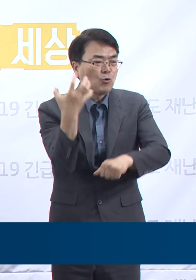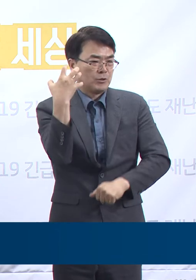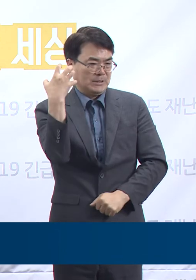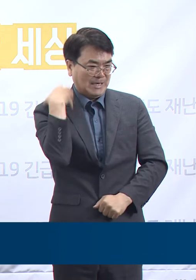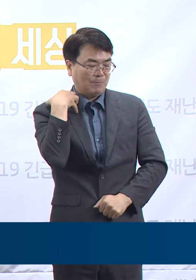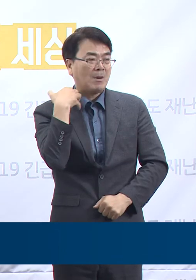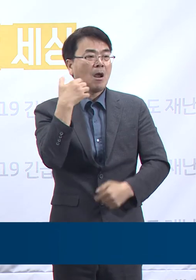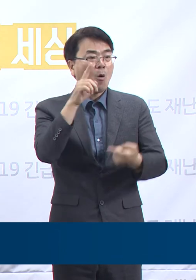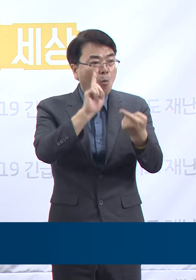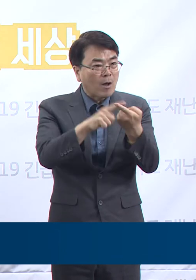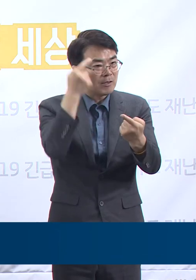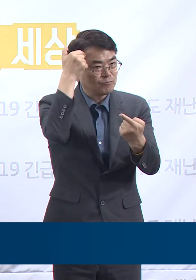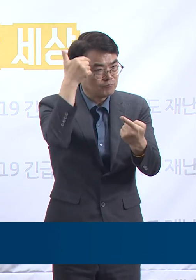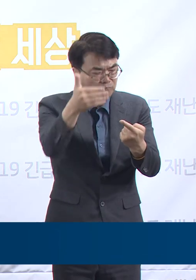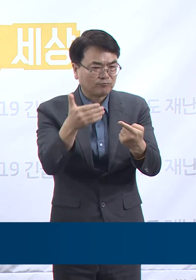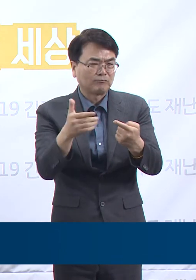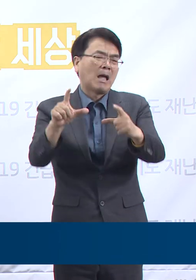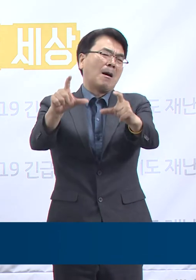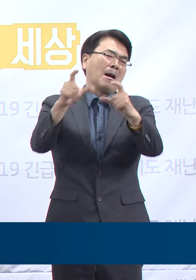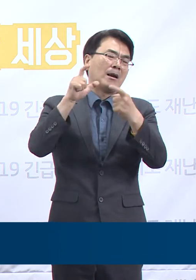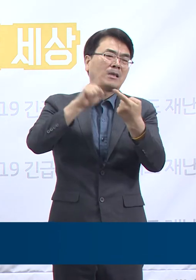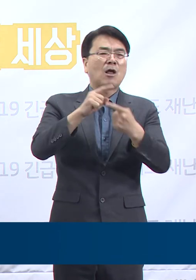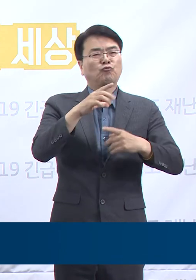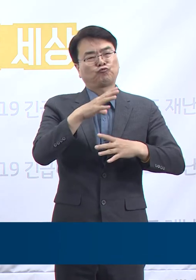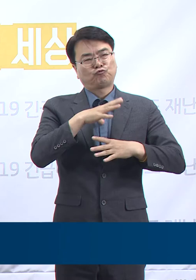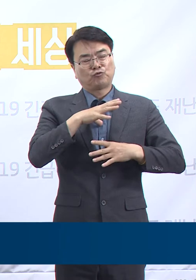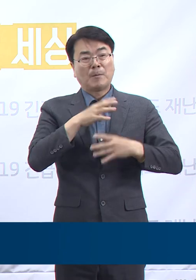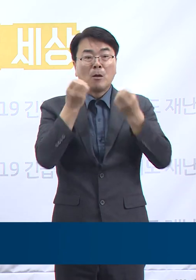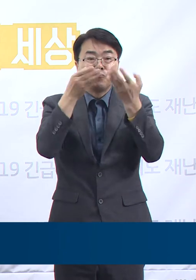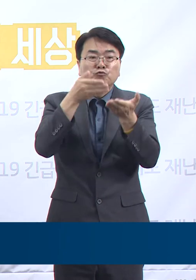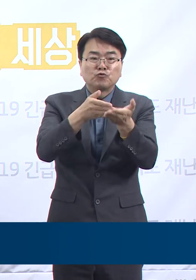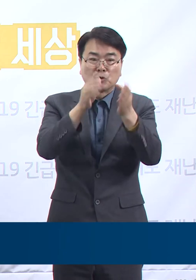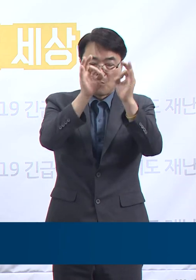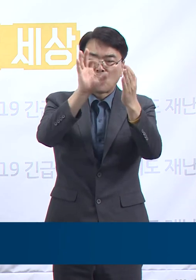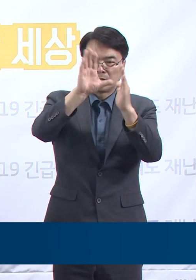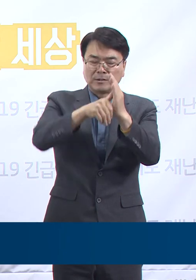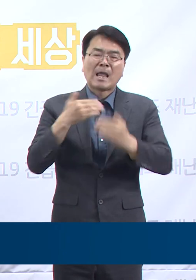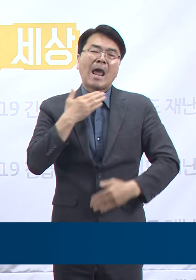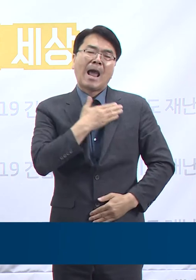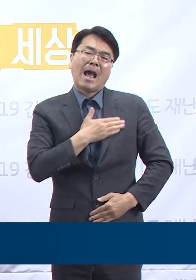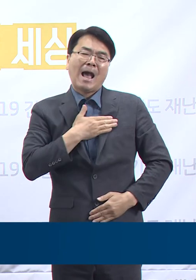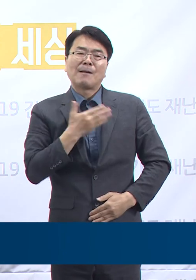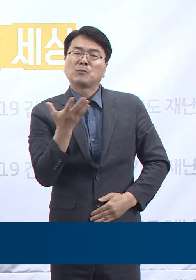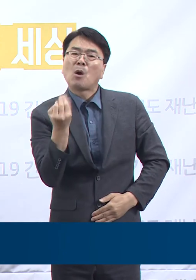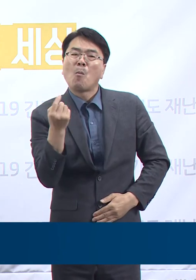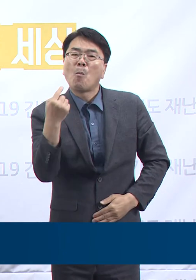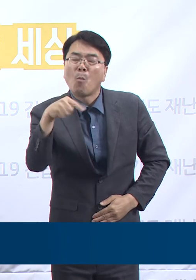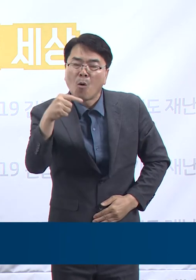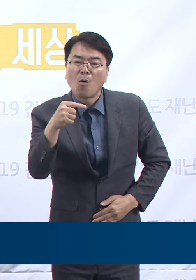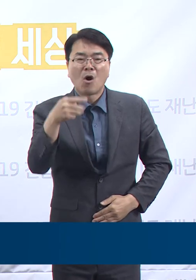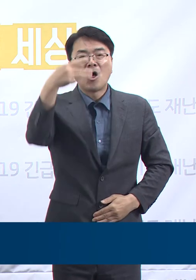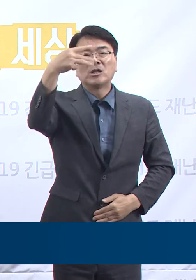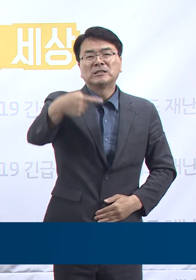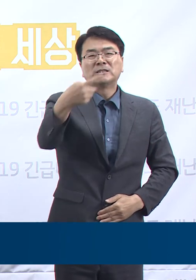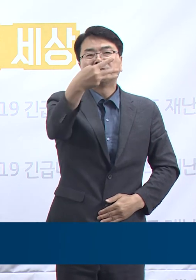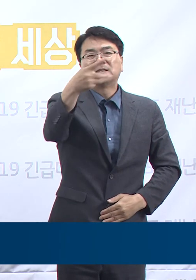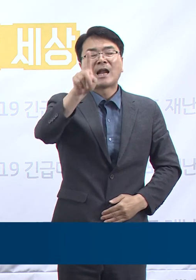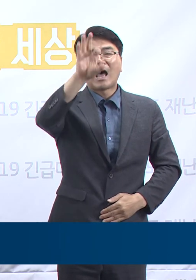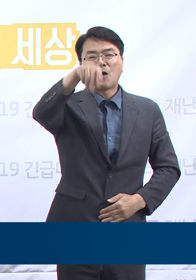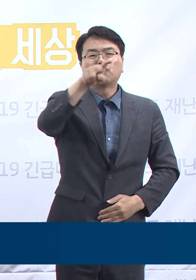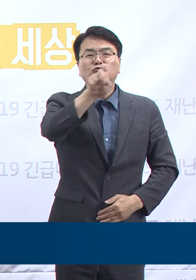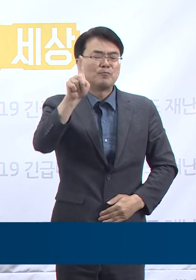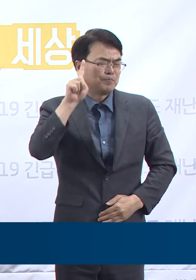낙인에 대한 두려움, 코로나19 뉴스를 접하고 경험하는 감정, 코로나19 트라우마 스트레스 정도,